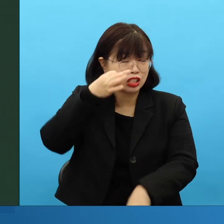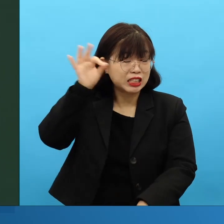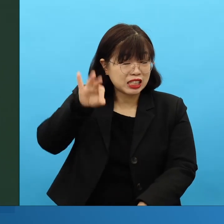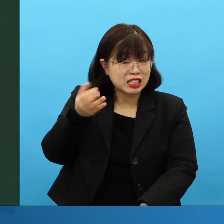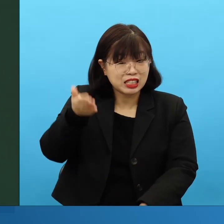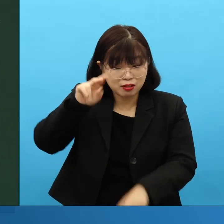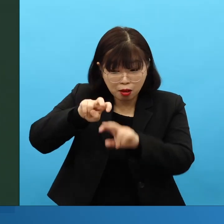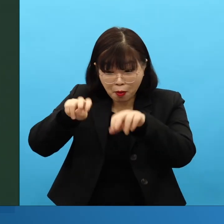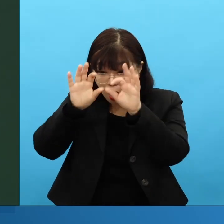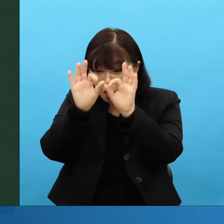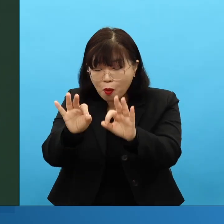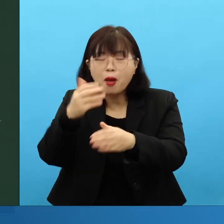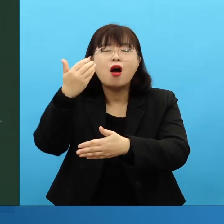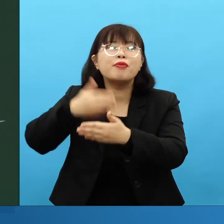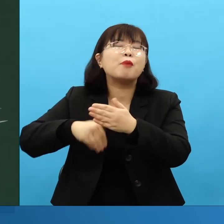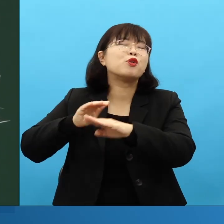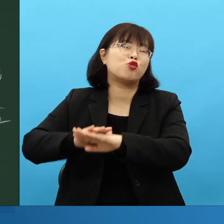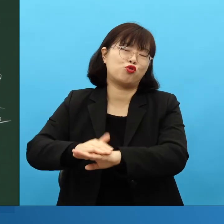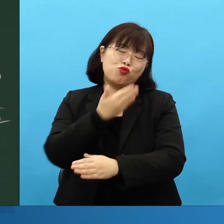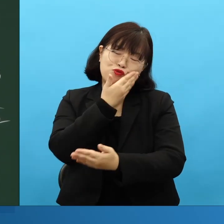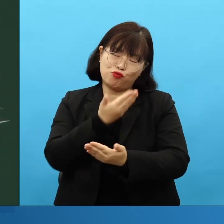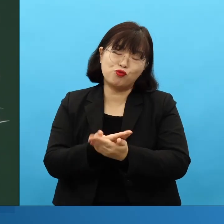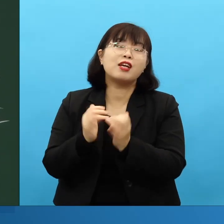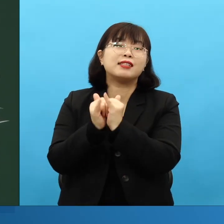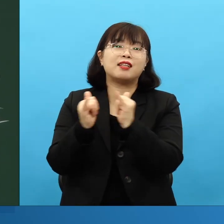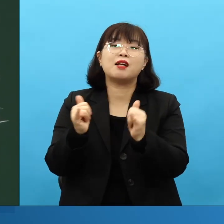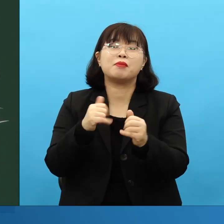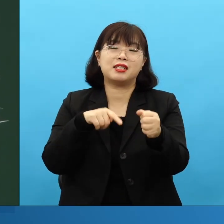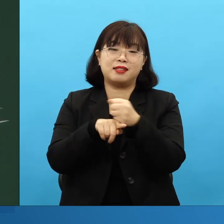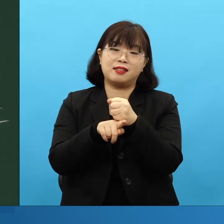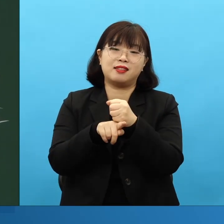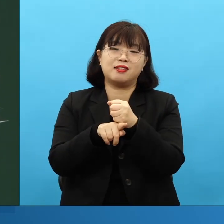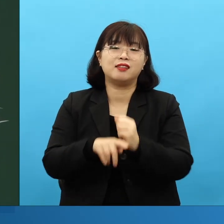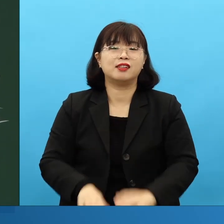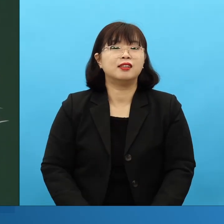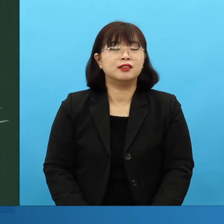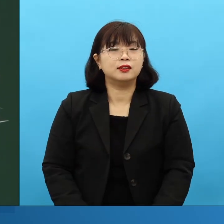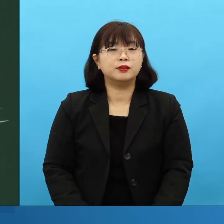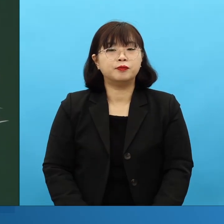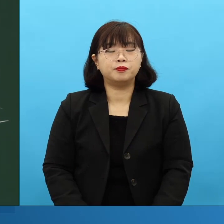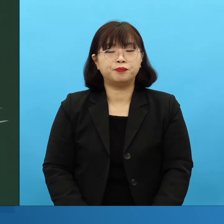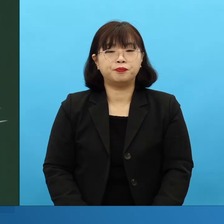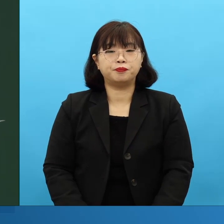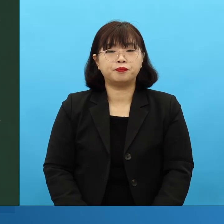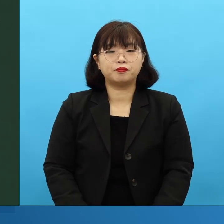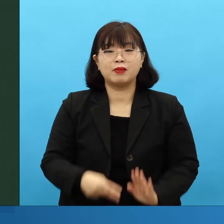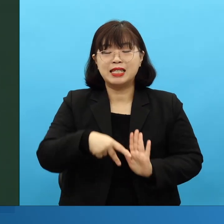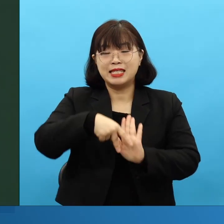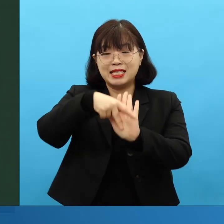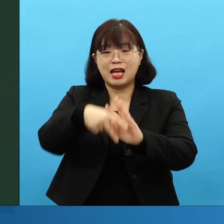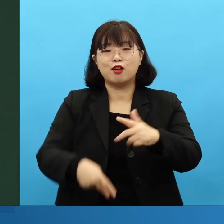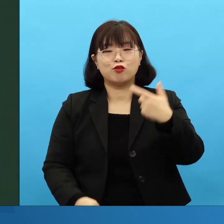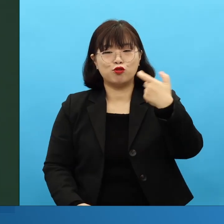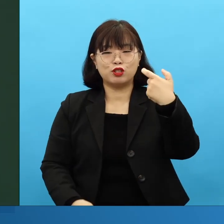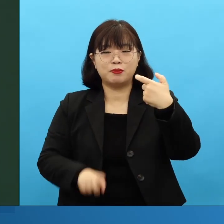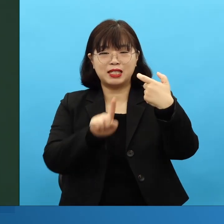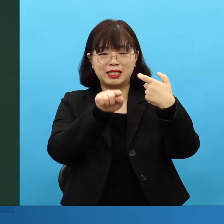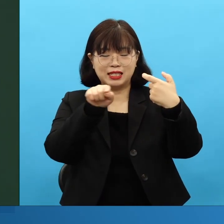this movement continued, Isaiah 61 through 22, through the entire world, because the light is there. 이사의 62장,